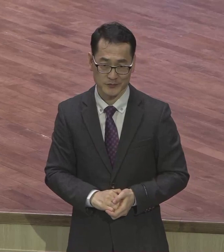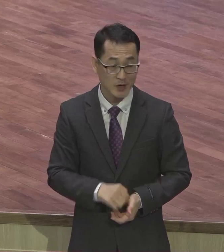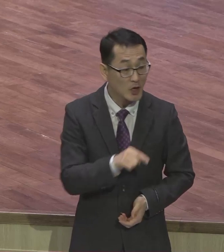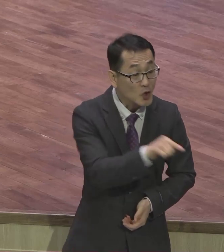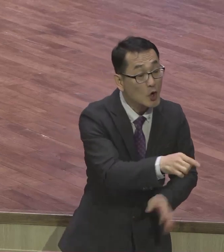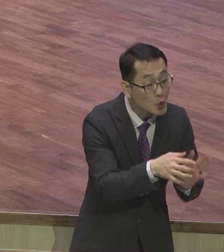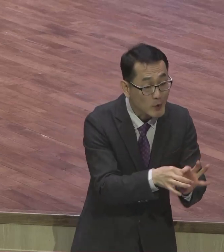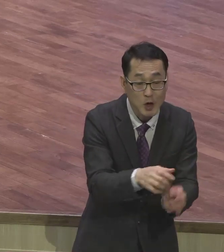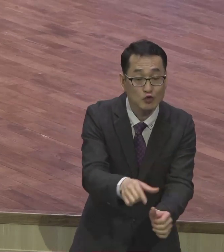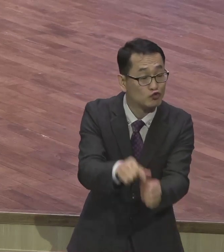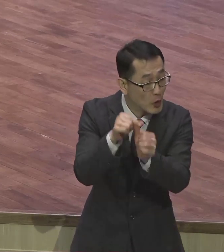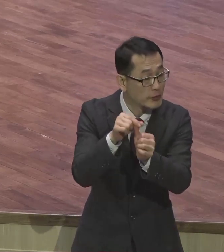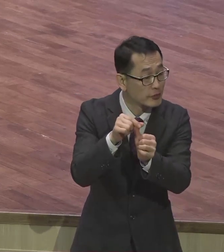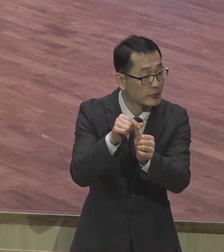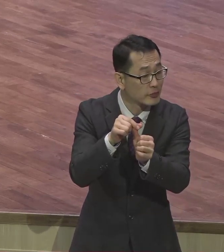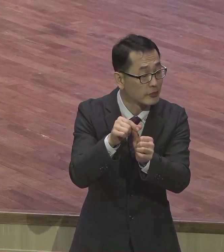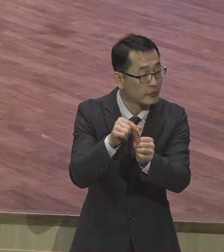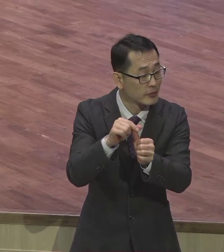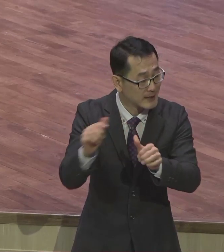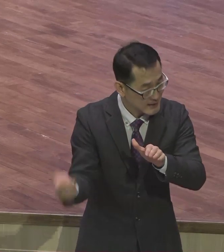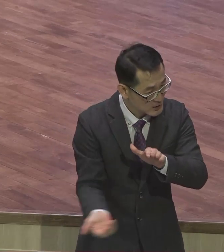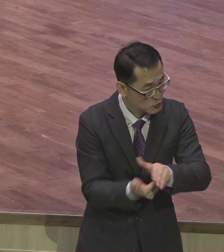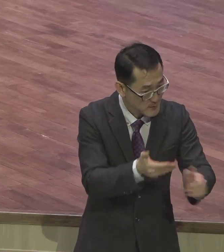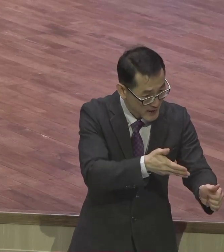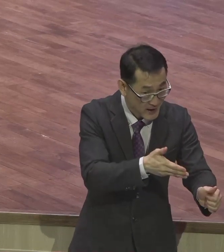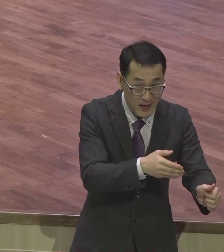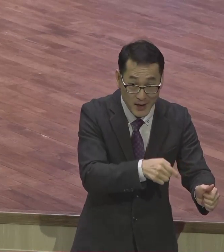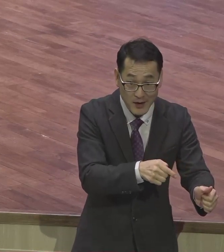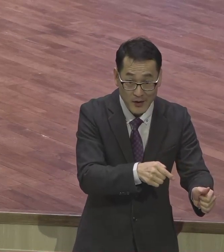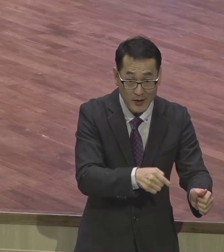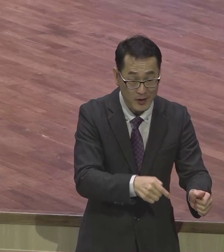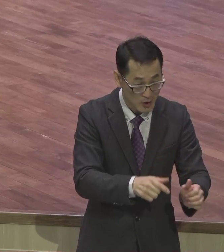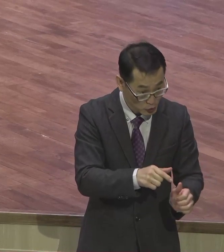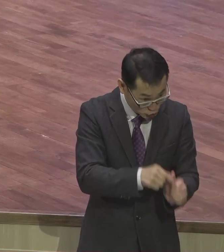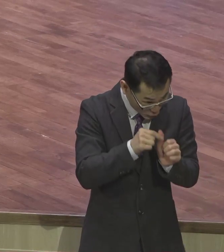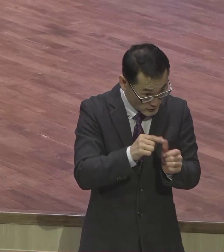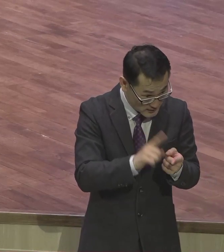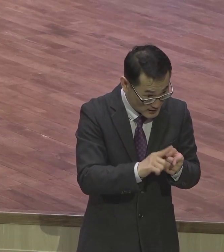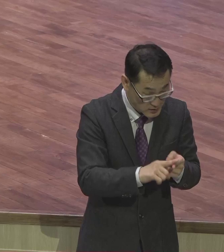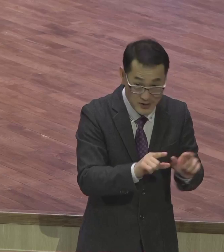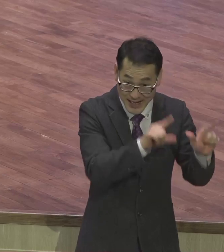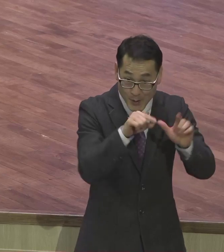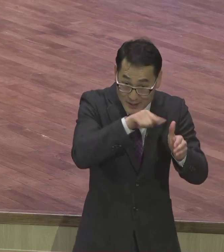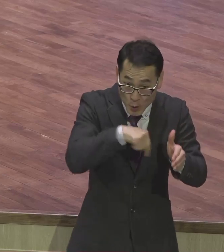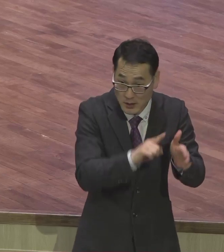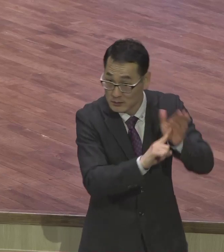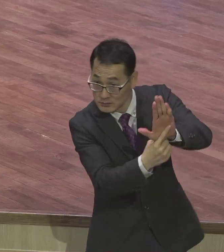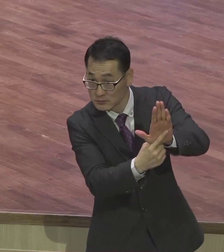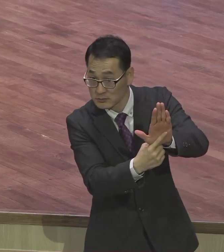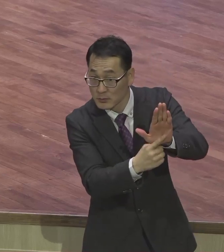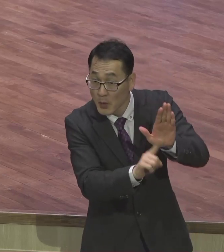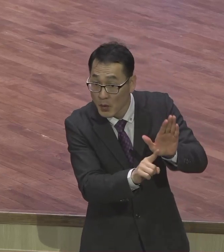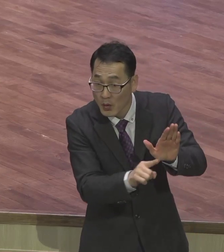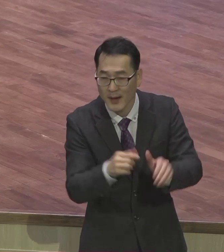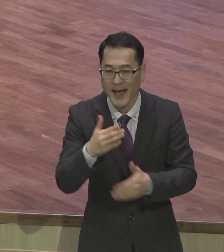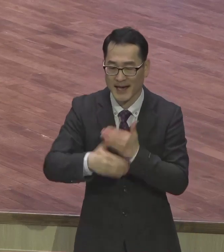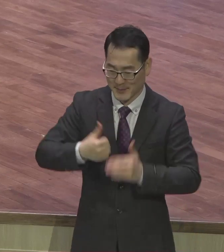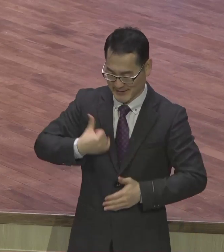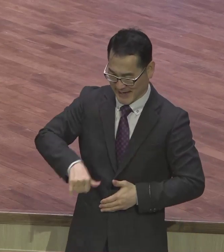구원을 생활 속에서 나타내라 구원을 생활 속에서 나타낸다는 것이 뭐요 하나님의 자녀로서 하나님의